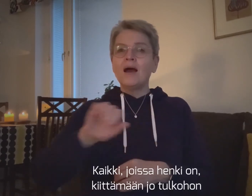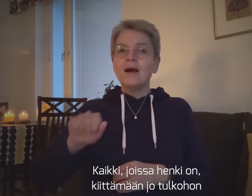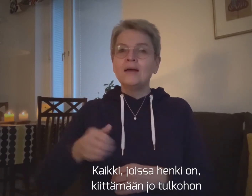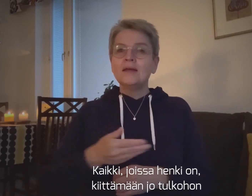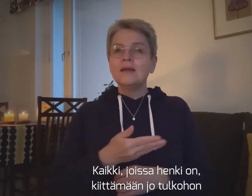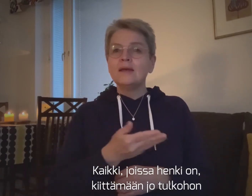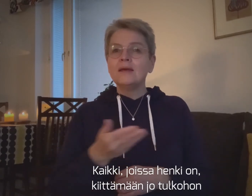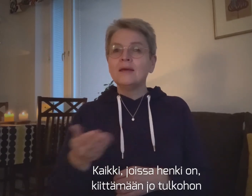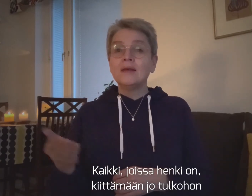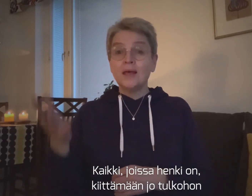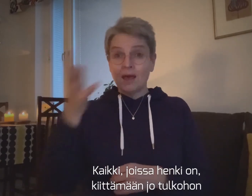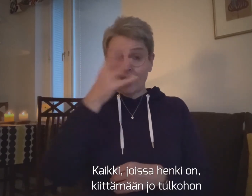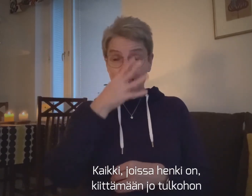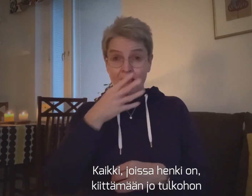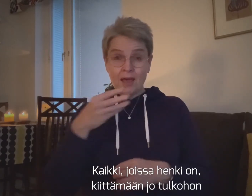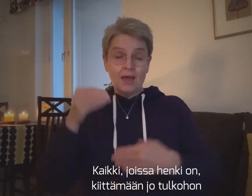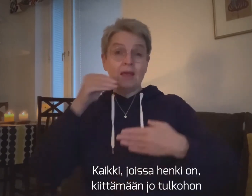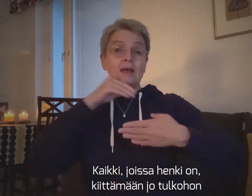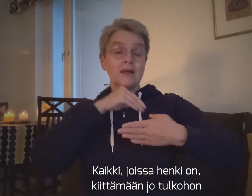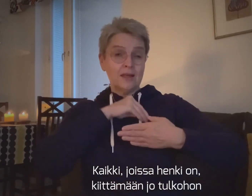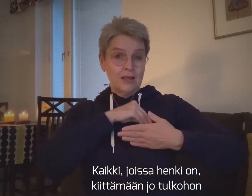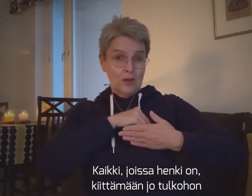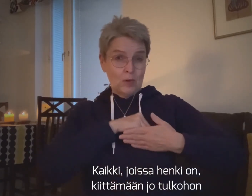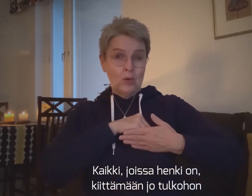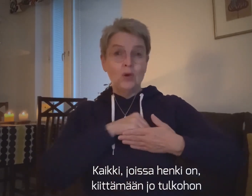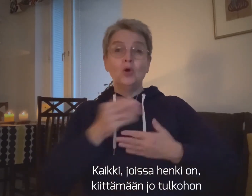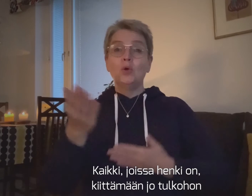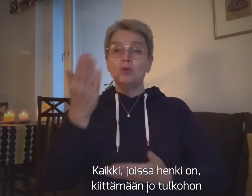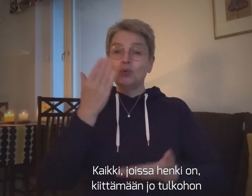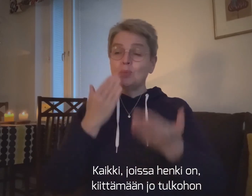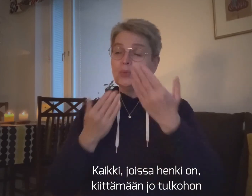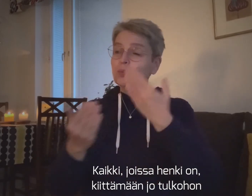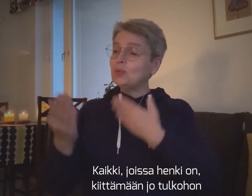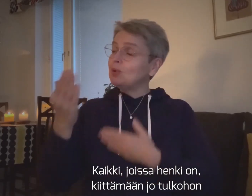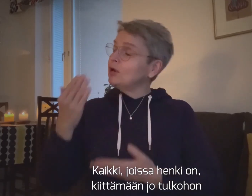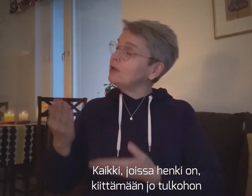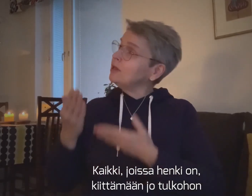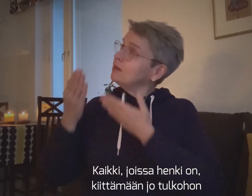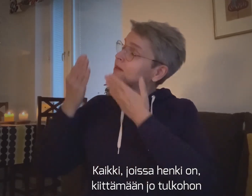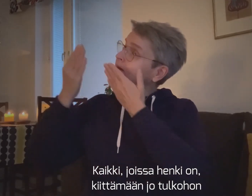Kaikki joissa henki on, kiittämään jo tulkohon.